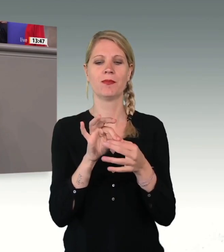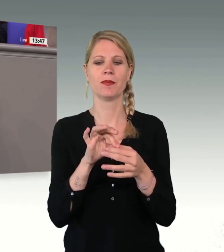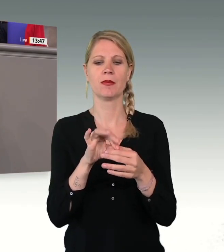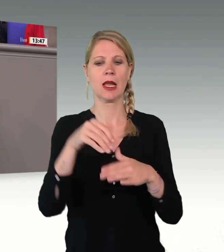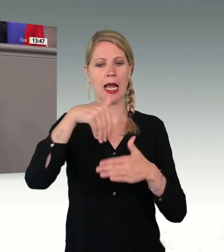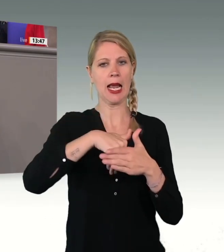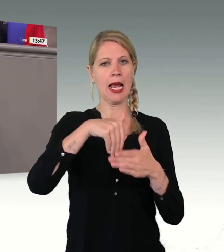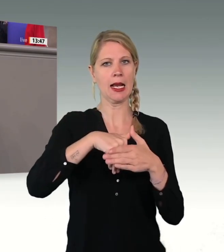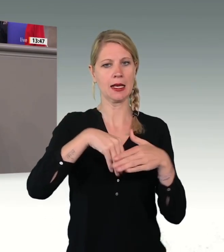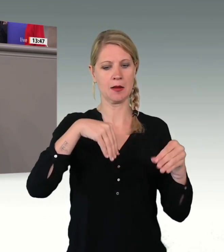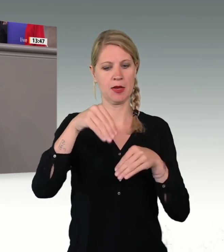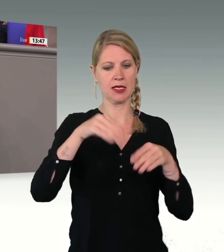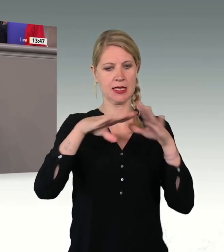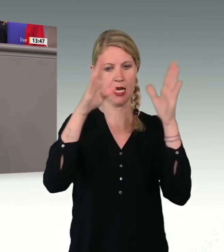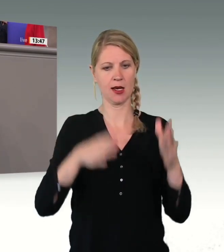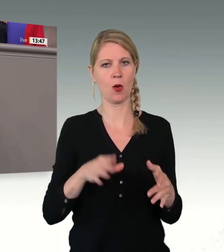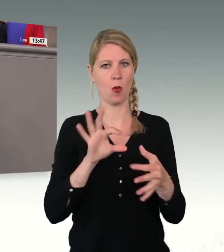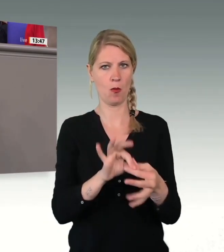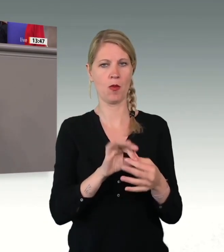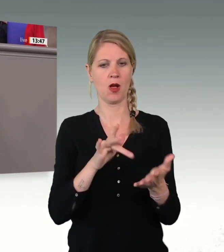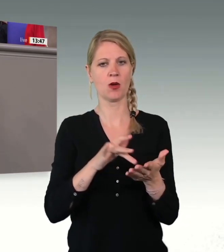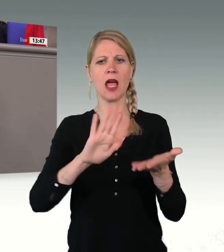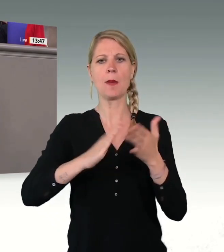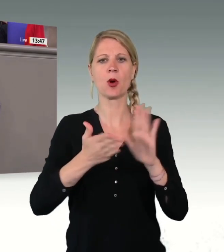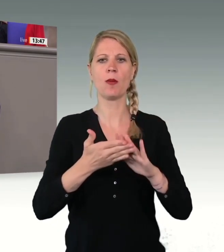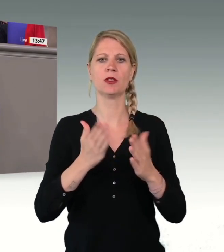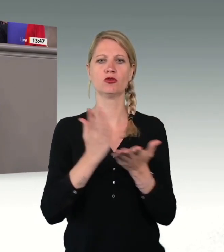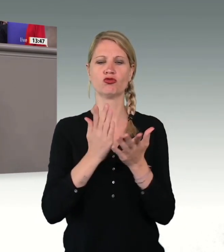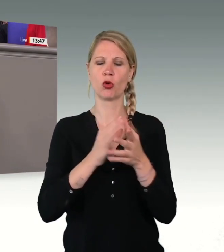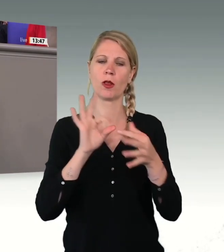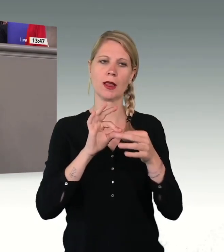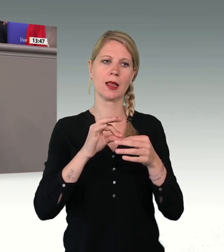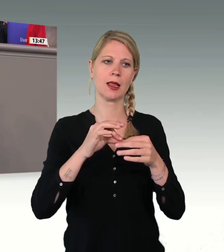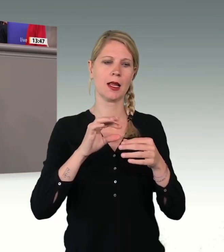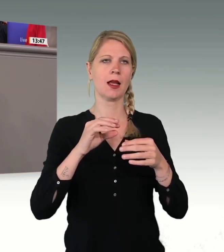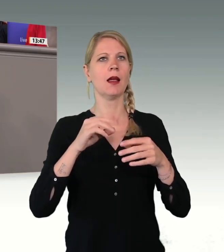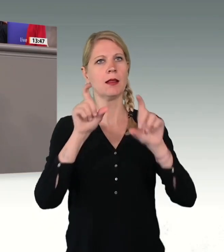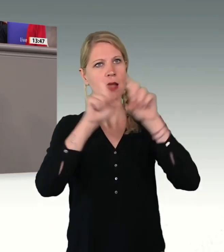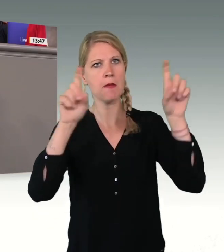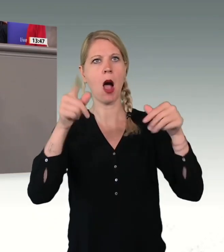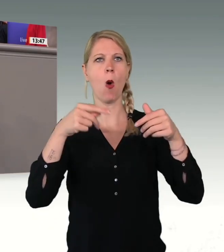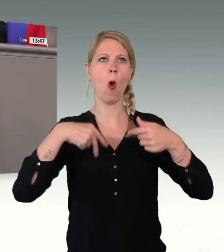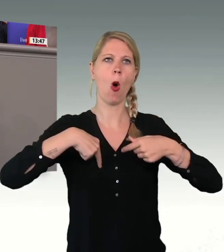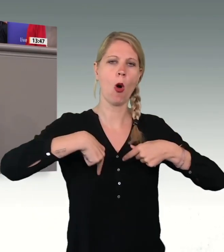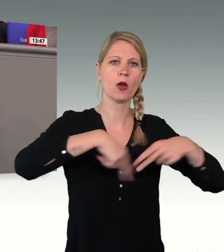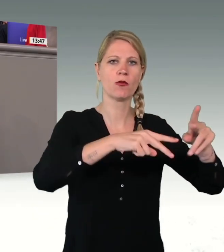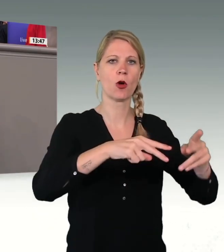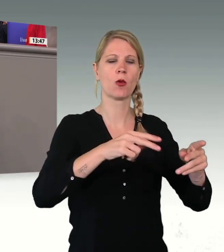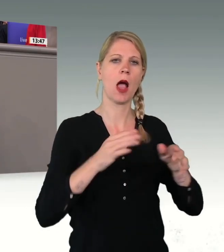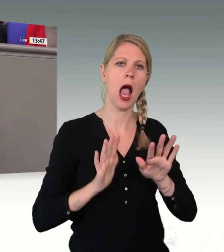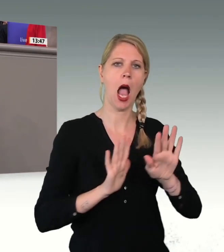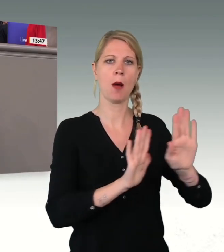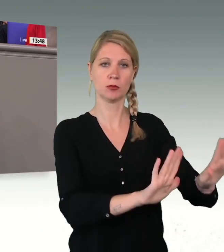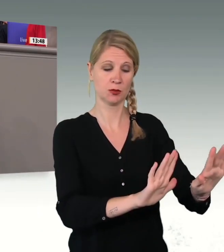Migrationsabkommen schon um umfassende Abkommen handelt. Da geht es auch um Rückführungen, um Abschiebungen, aber eben auch um die Frage,